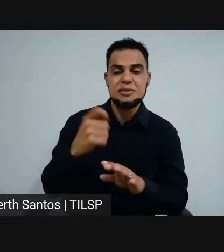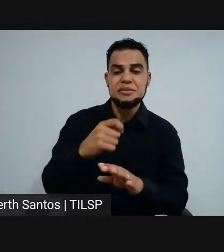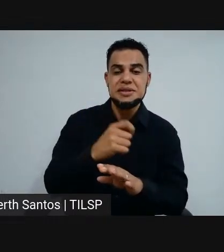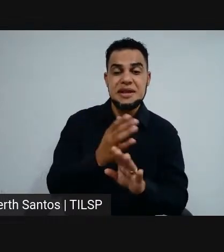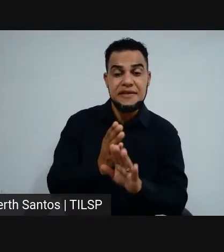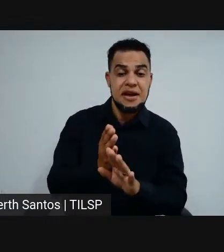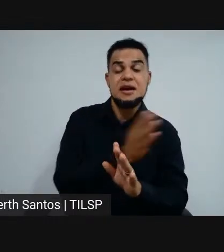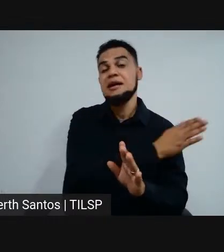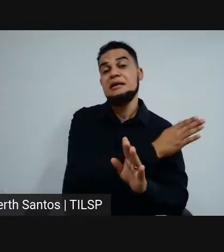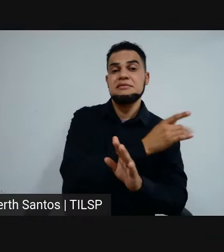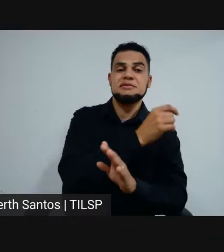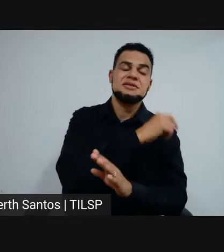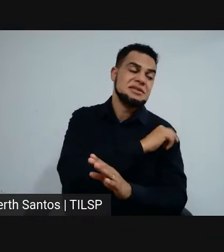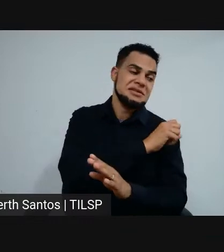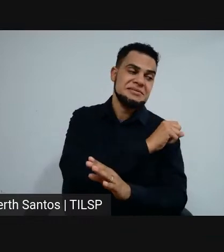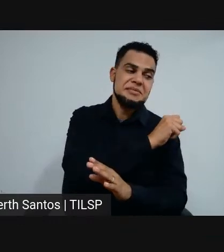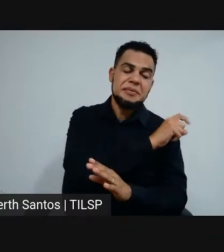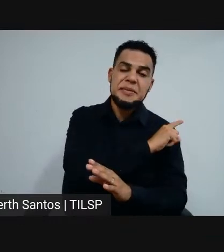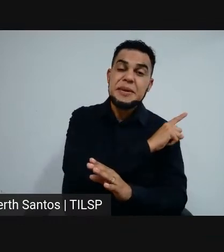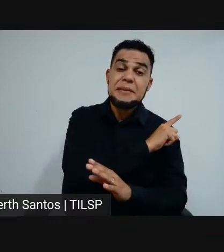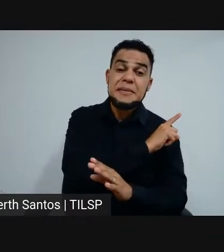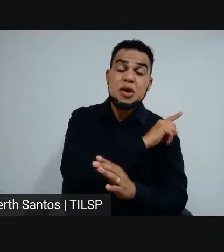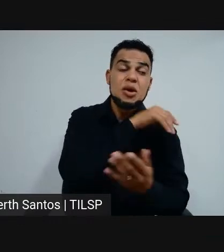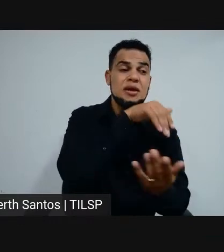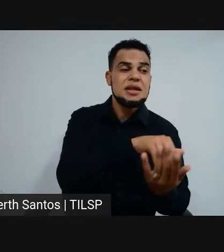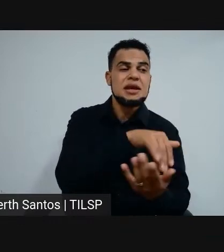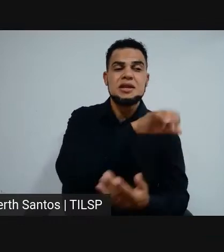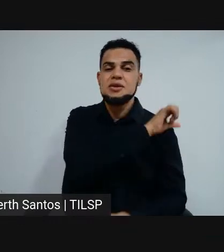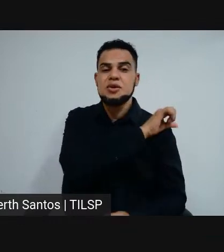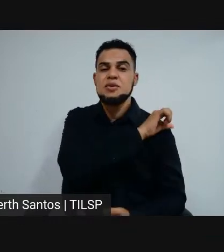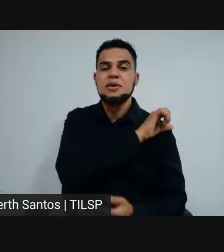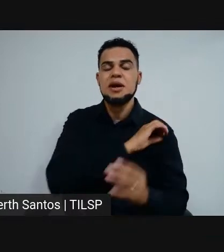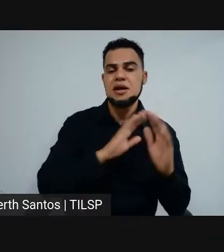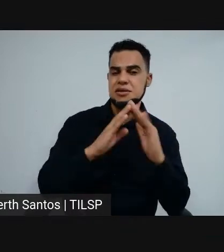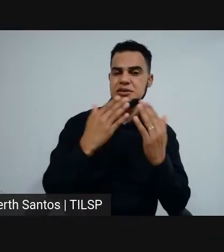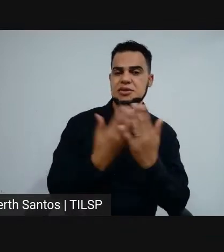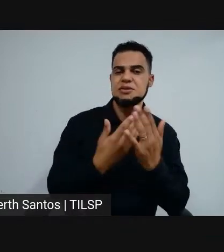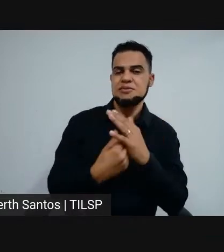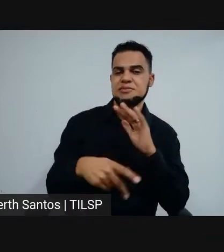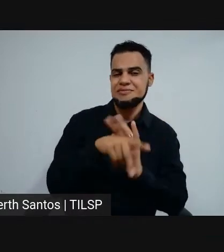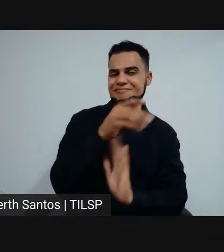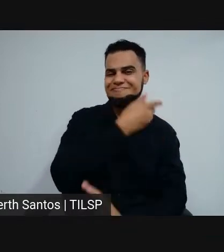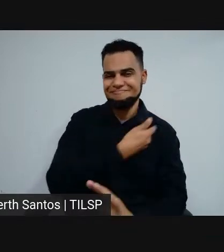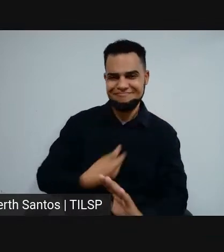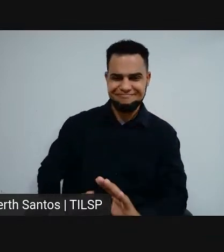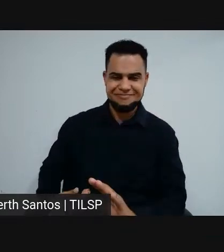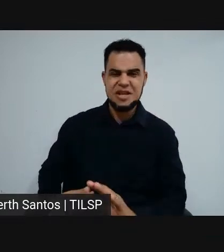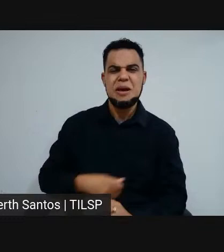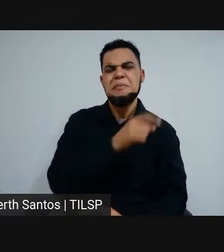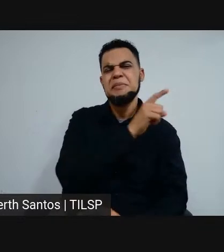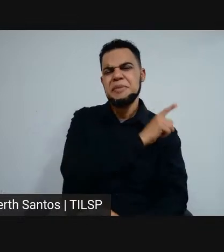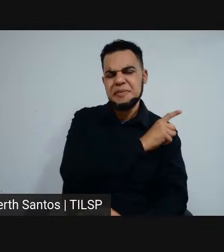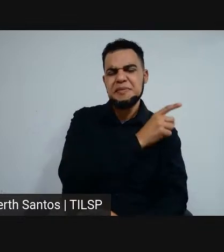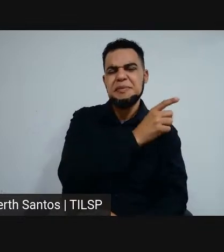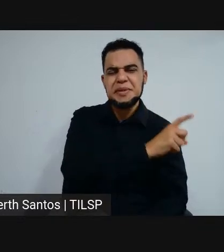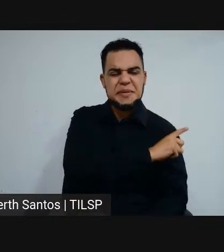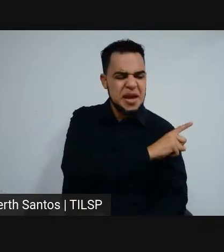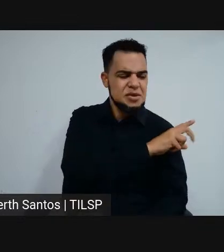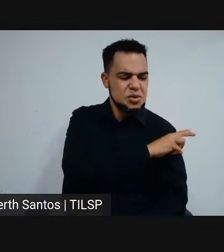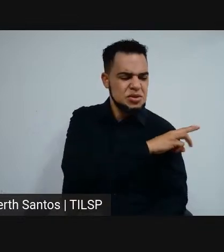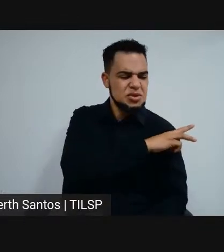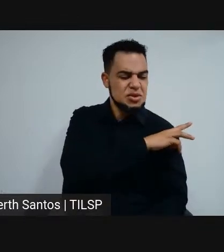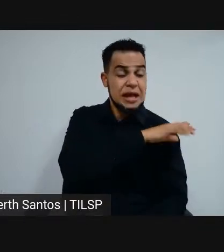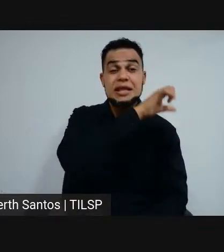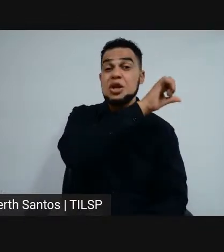estudado do primeiro até o nono ano na escola pública, todos os anos, primeiro, segundo, até o nono ano, pode ter